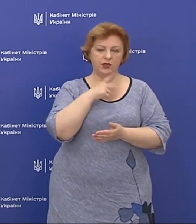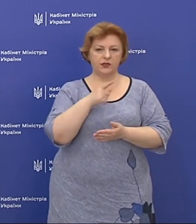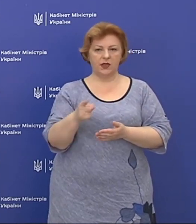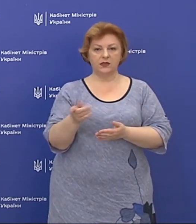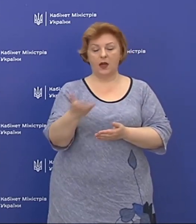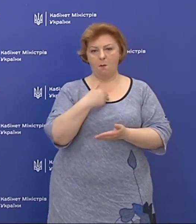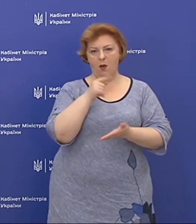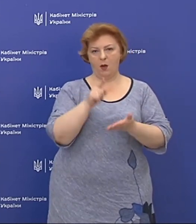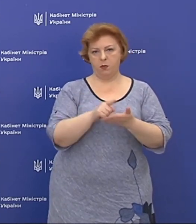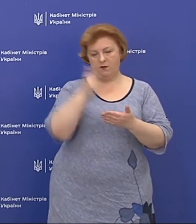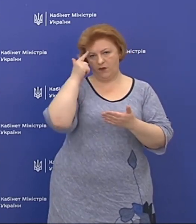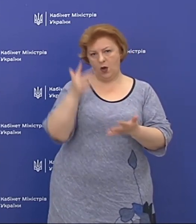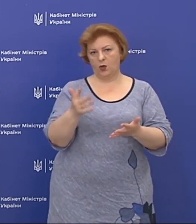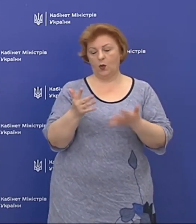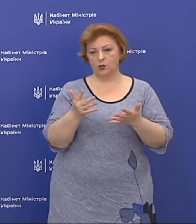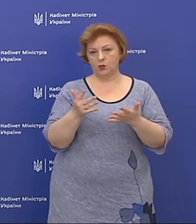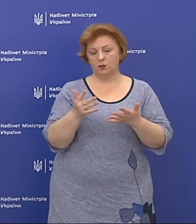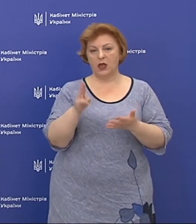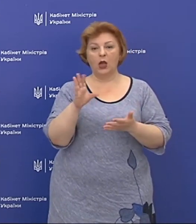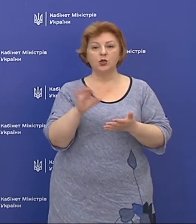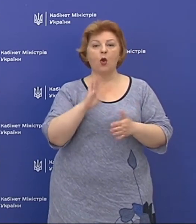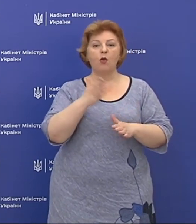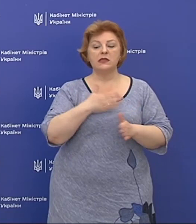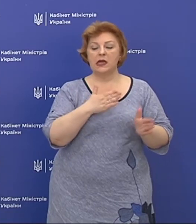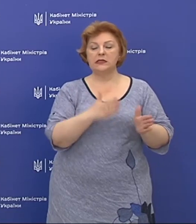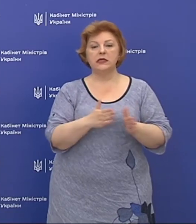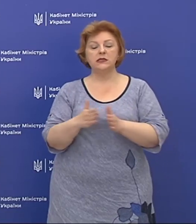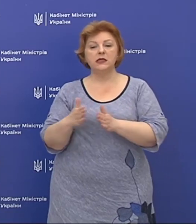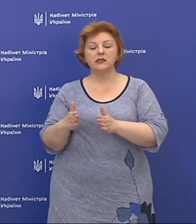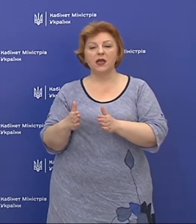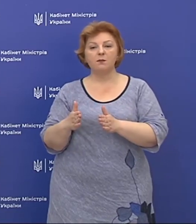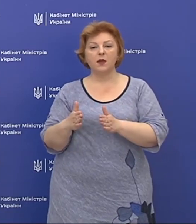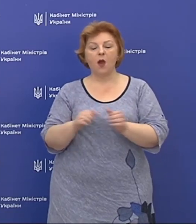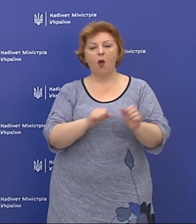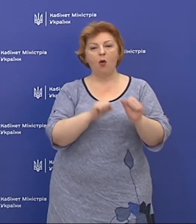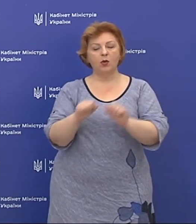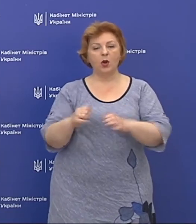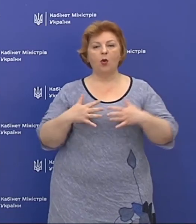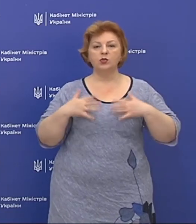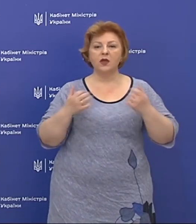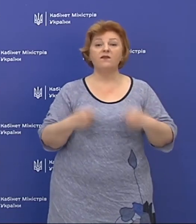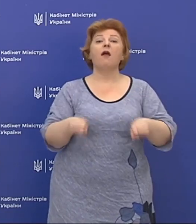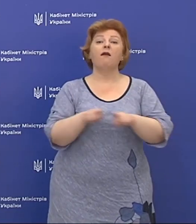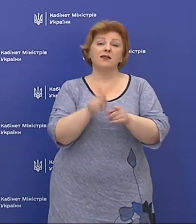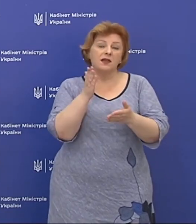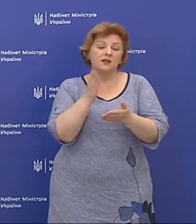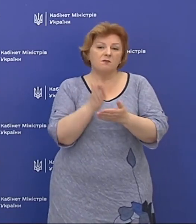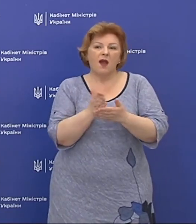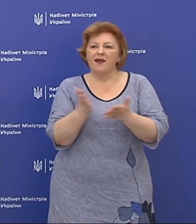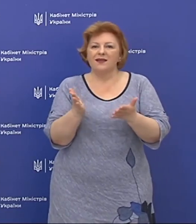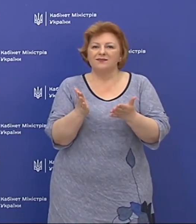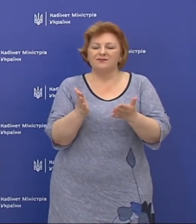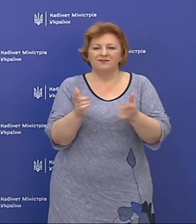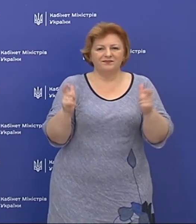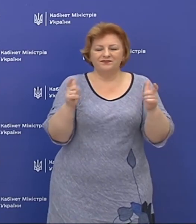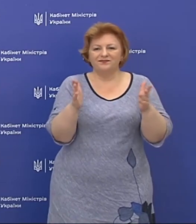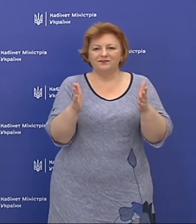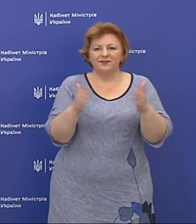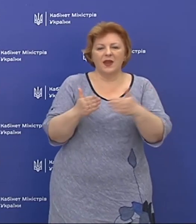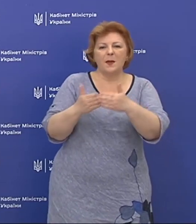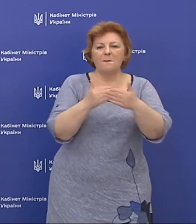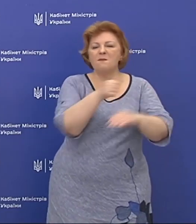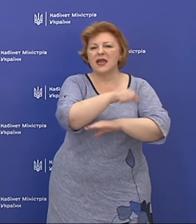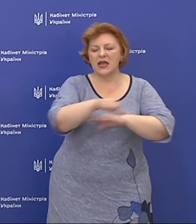ми повинні розуміти, що наша система, система охорони здоров'я, вона теж має певну межу. І коли в нас